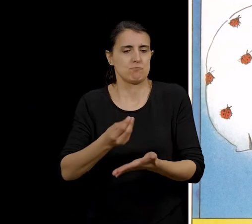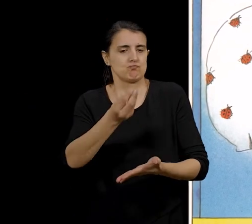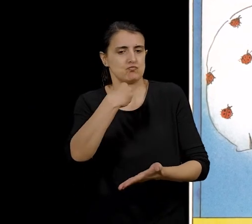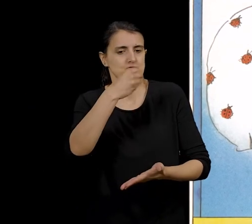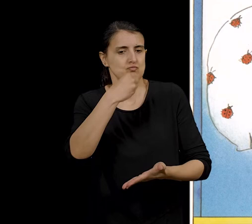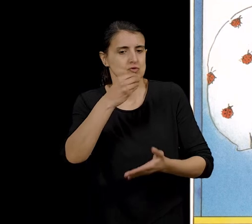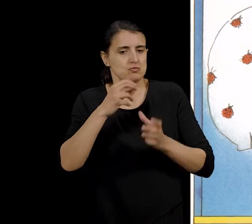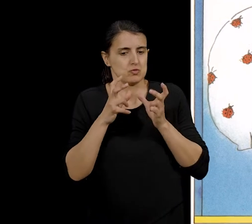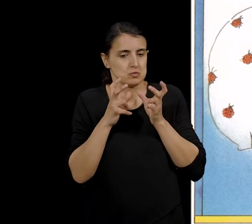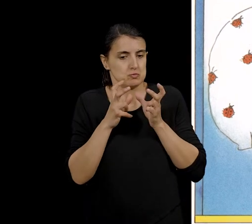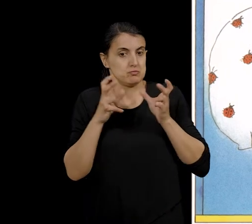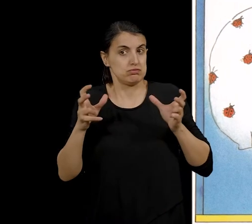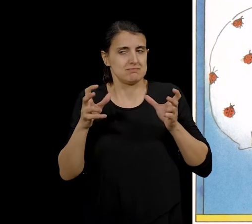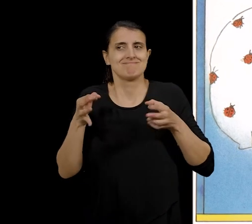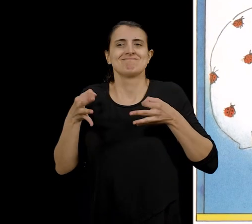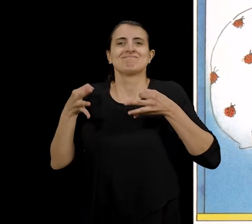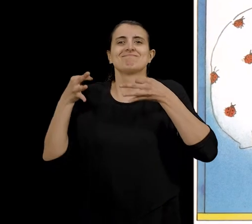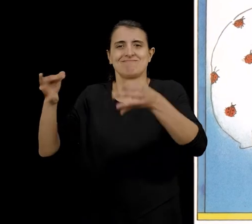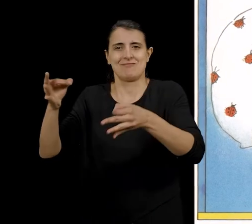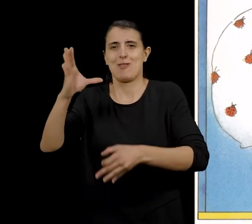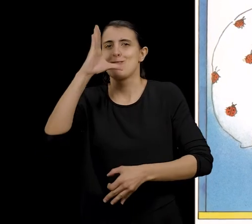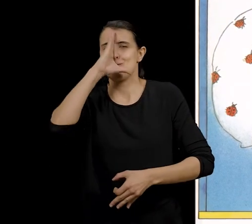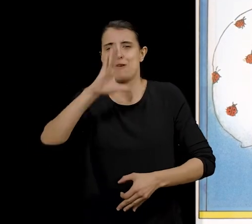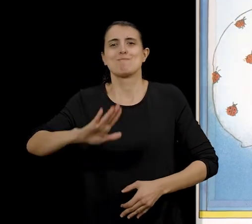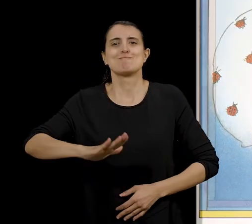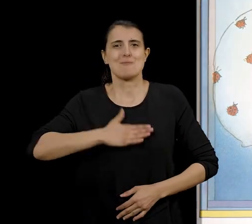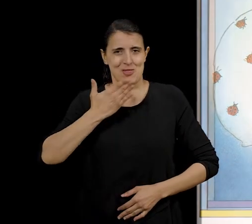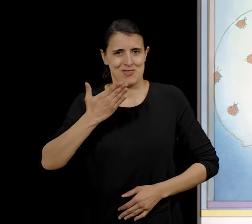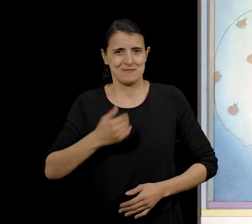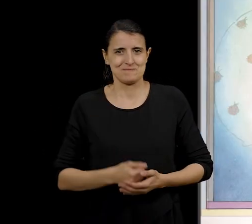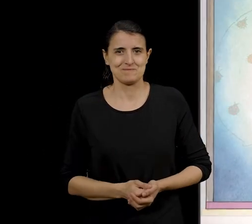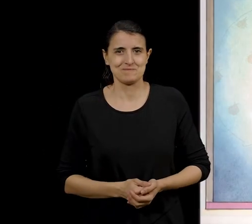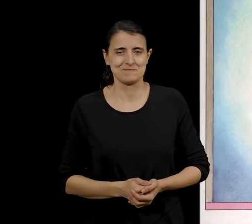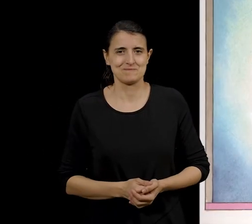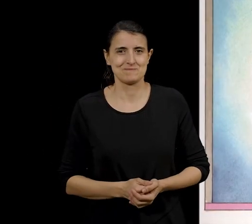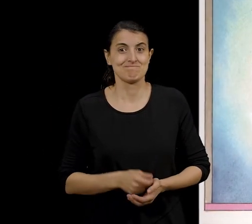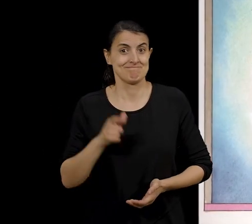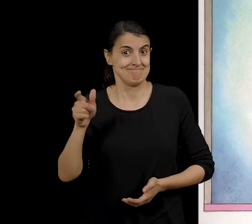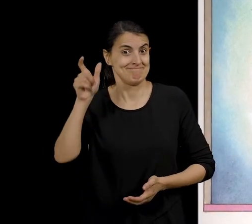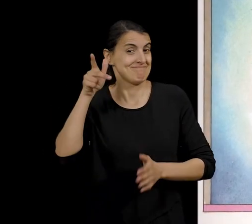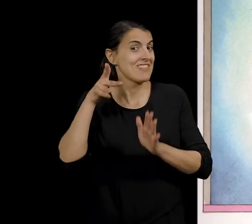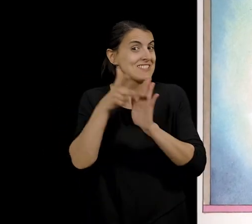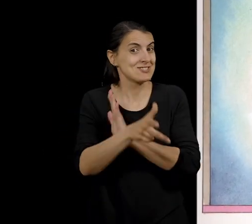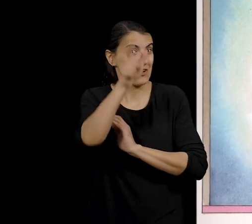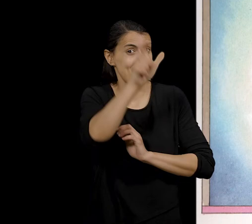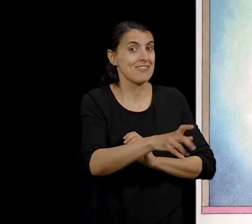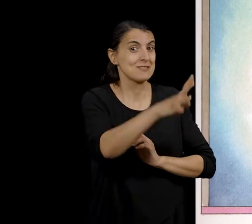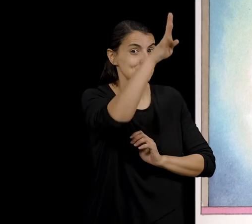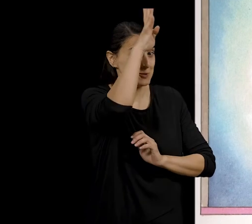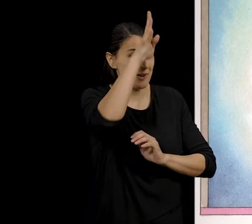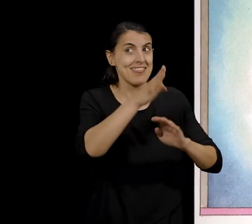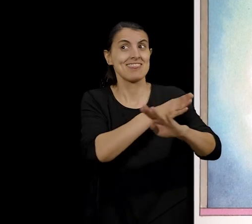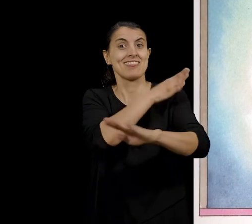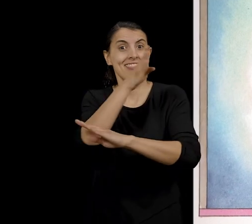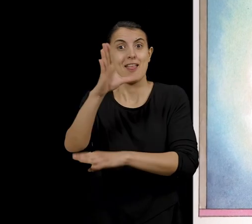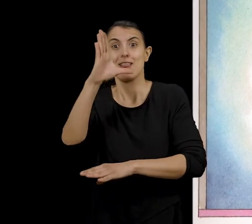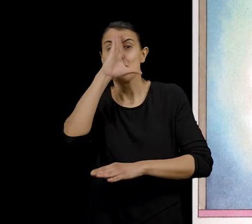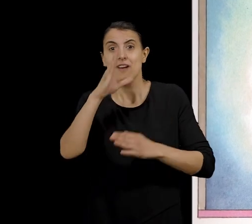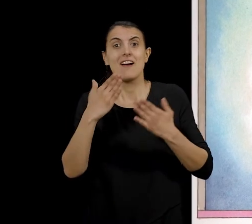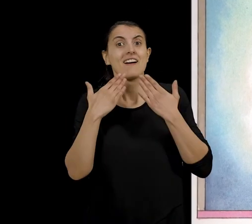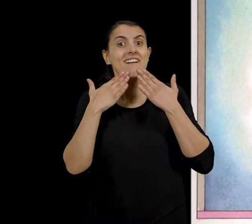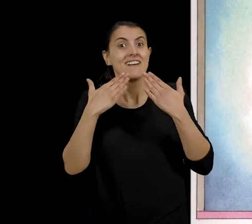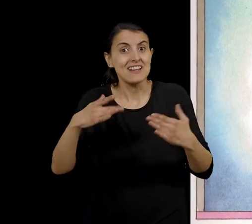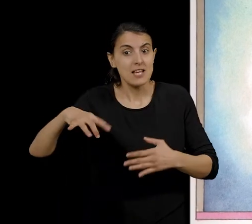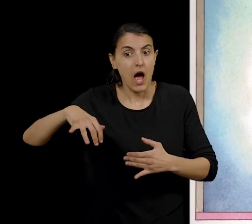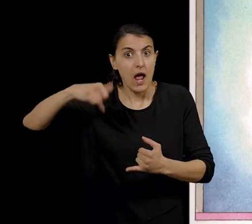tros de fil que faltava per arribar fins a la lluna. I aquesta és la història d'Antonet que va anar a la lluna amb